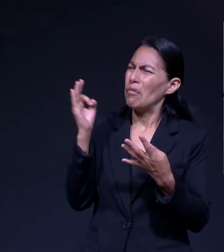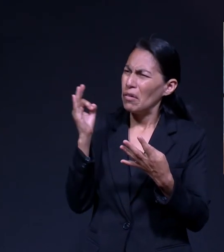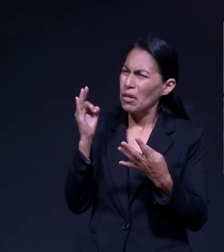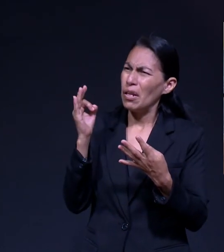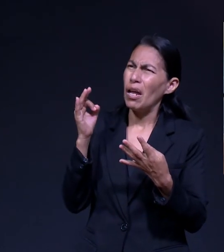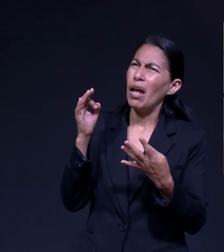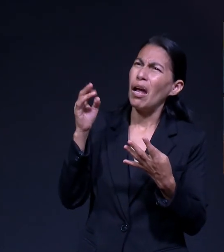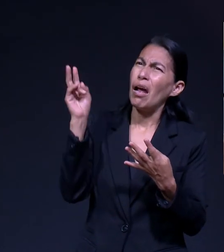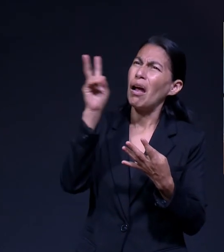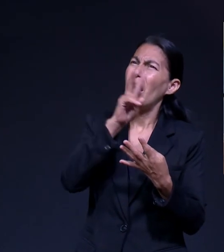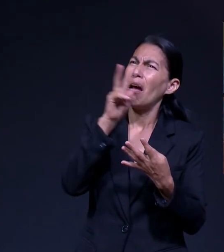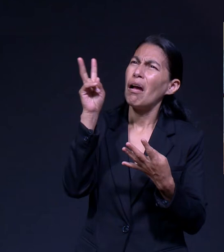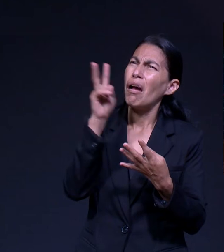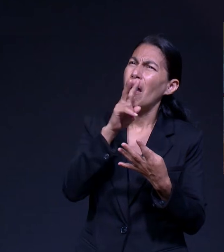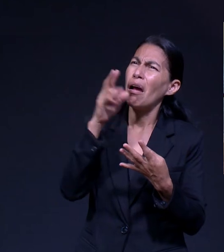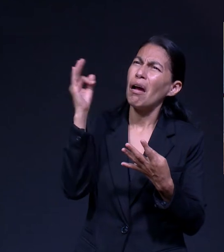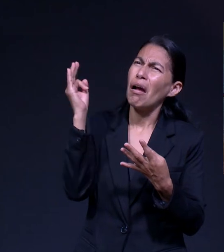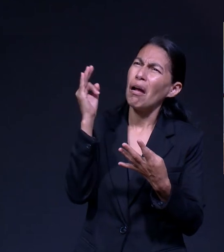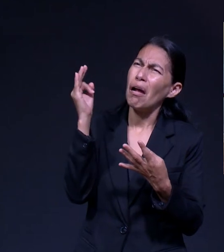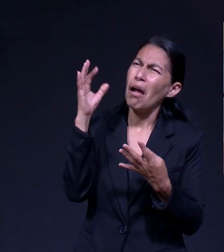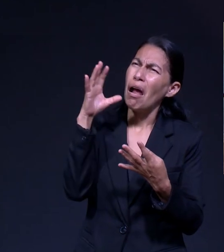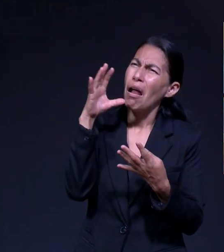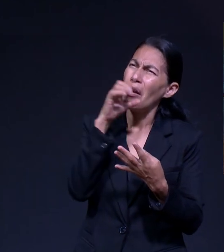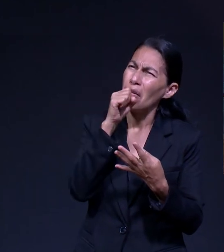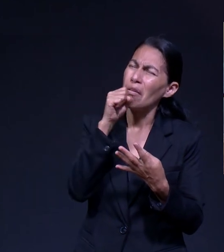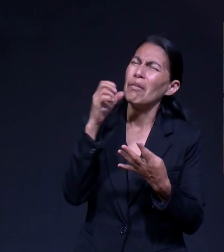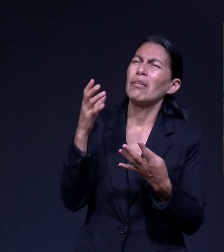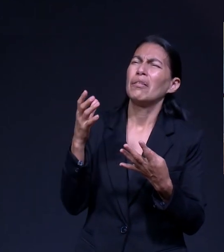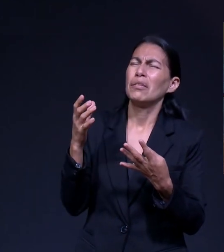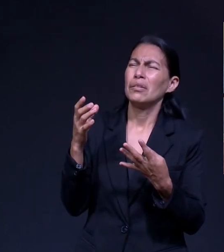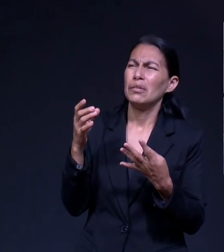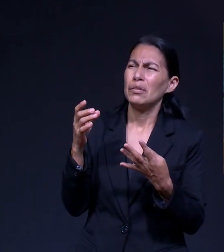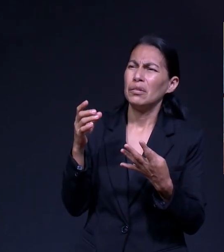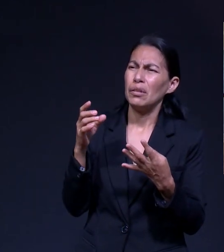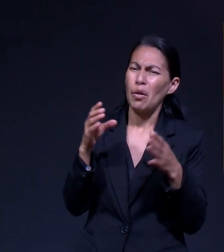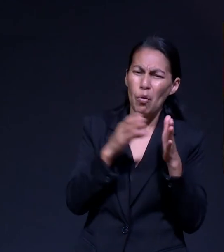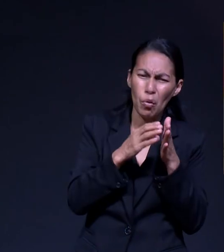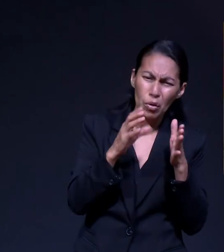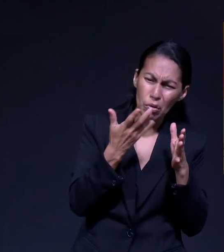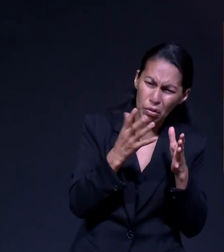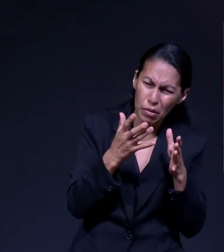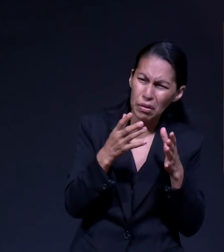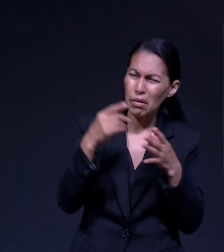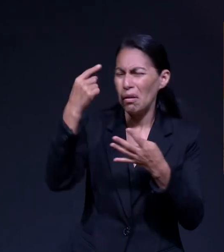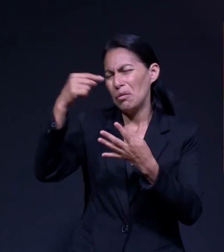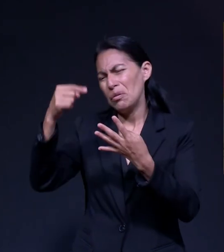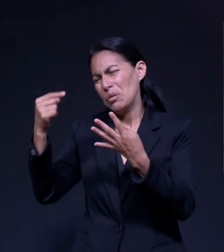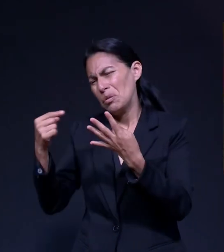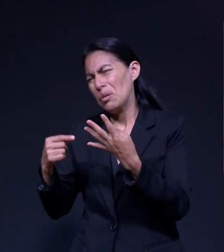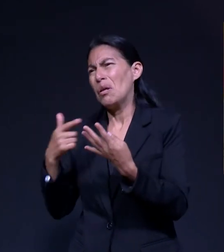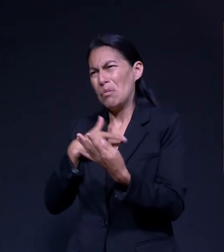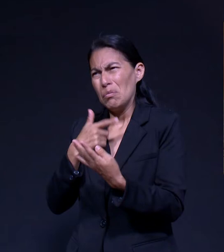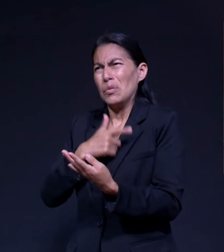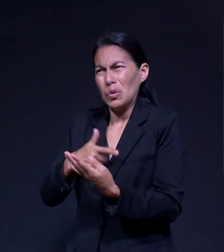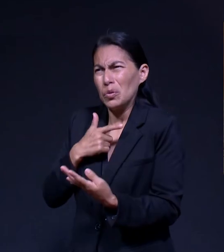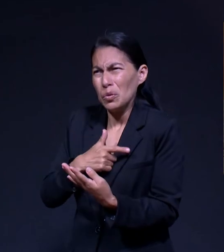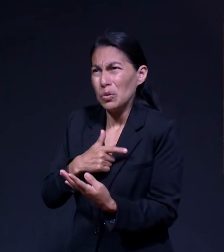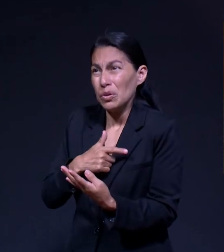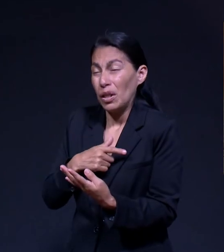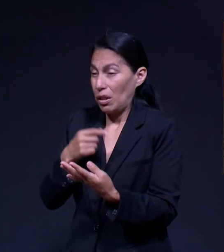Tengo Calefacción Y Aero Acondicionado Está Cerca Tiene Lavandería Y Otros Detalles Que A Mí Me Gustaban Mucho Que No Se Los